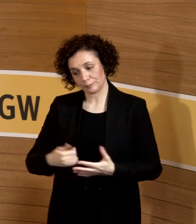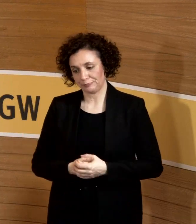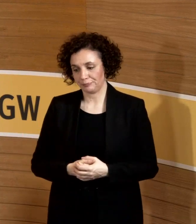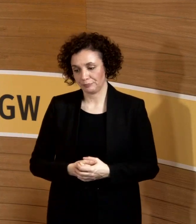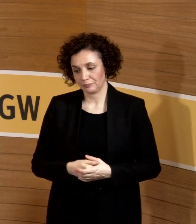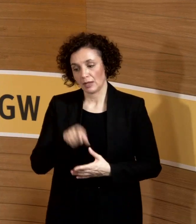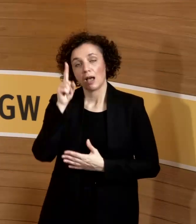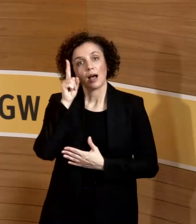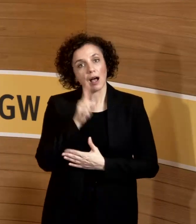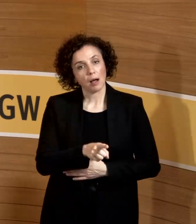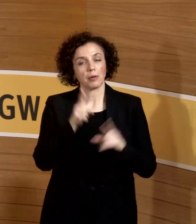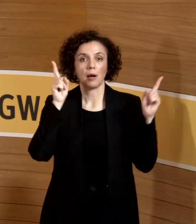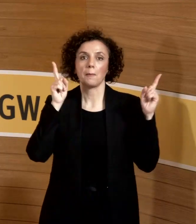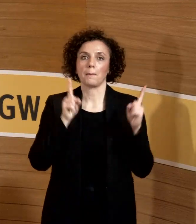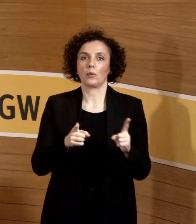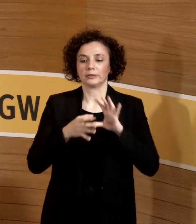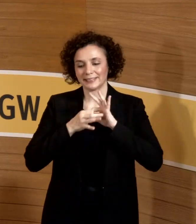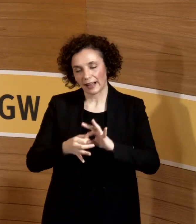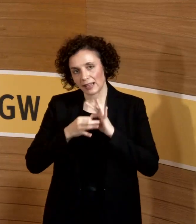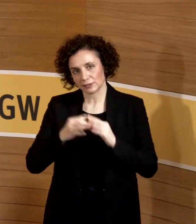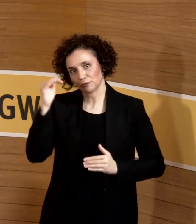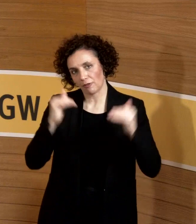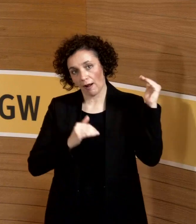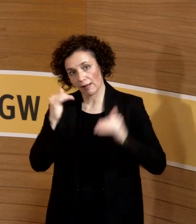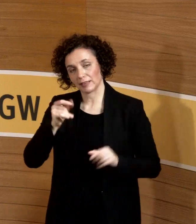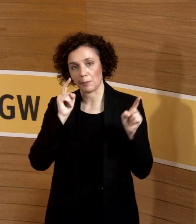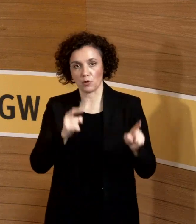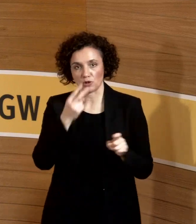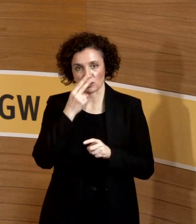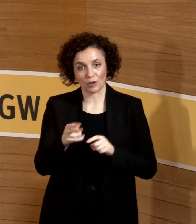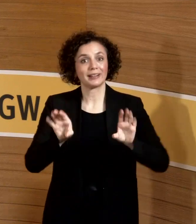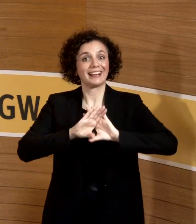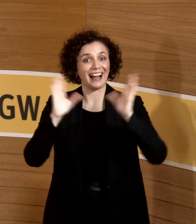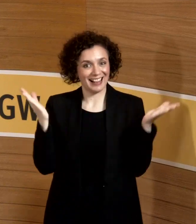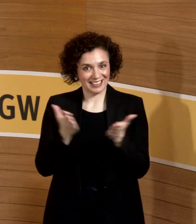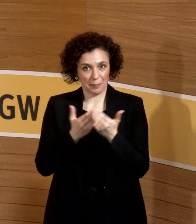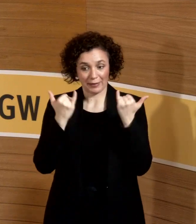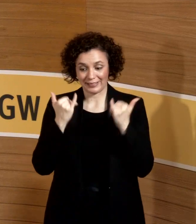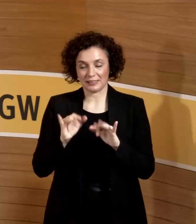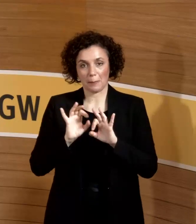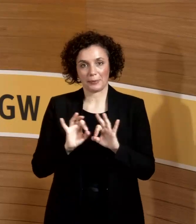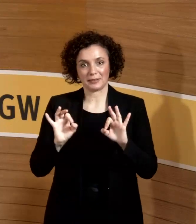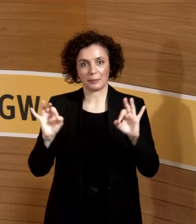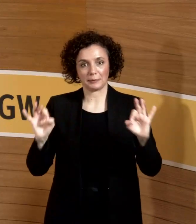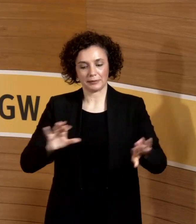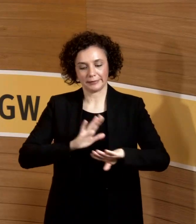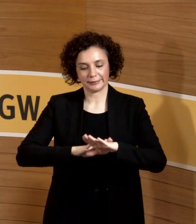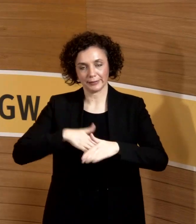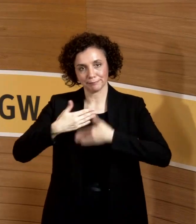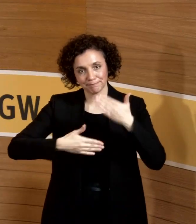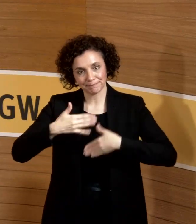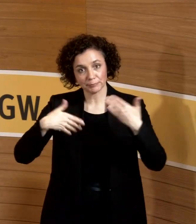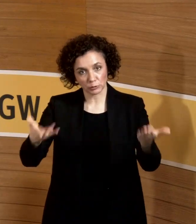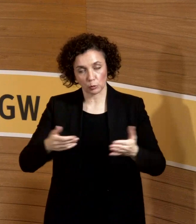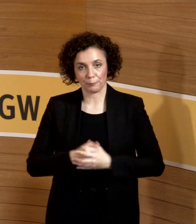zu relativieren. Es ist grundsätzlich eine Verbesserung im Zeitgang zu sehen. Es muss bedacht werden,